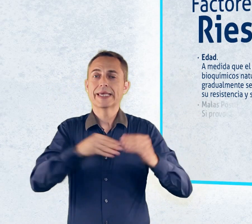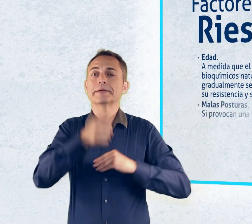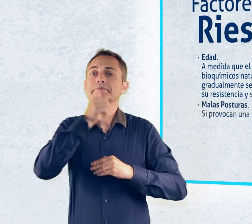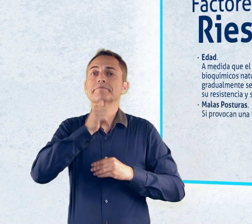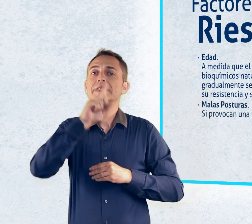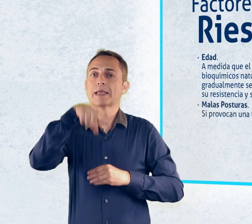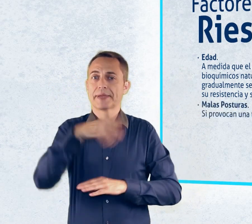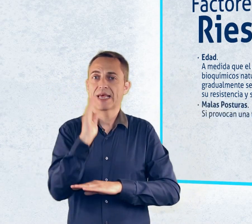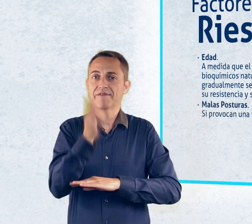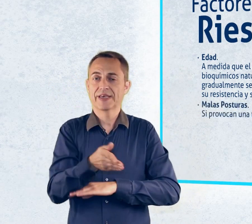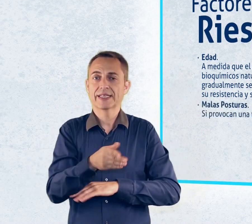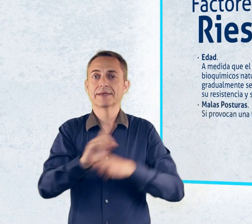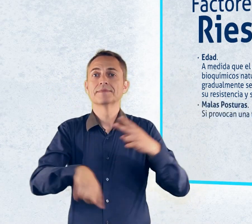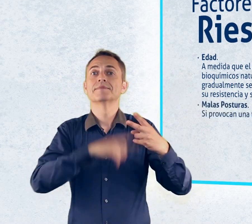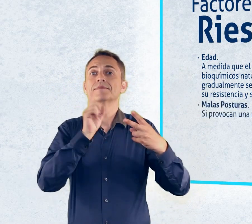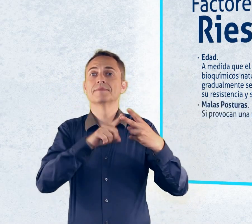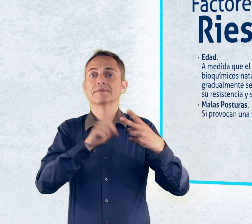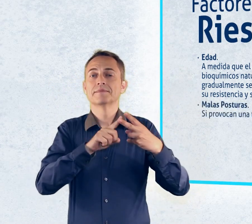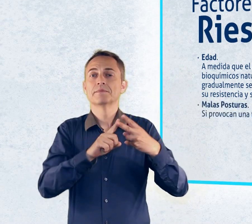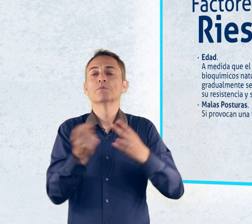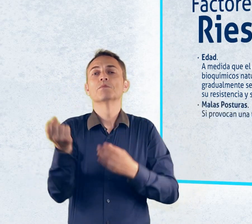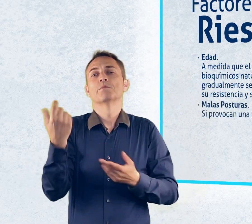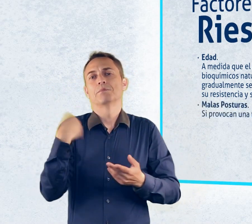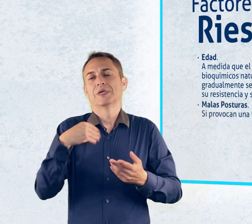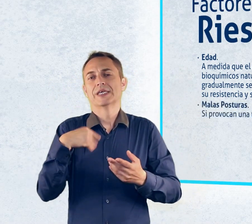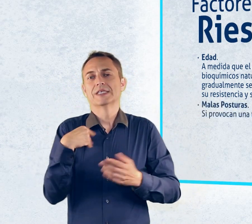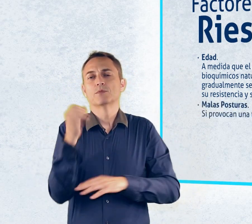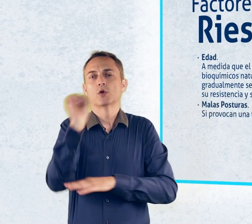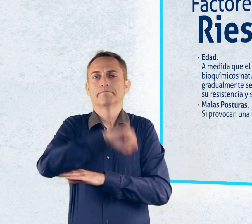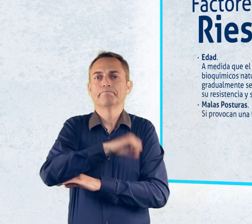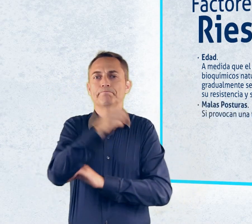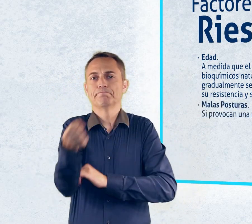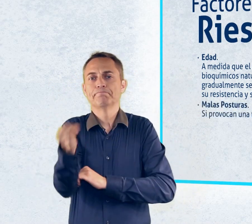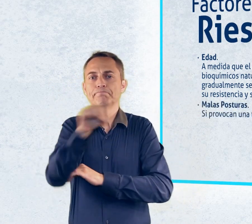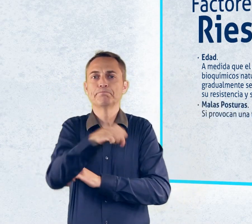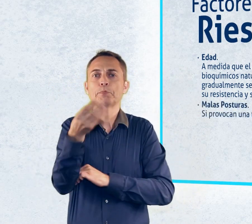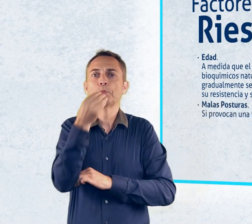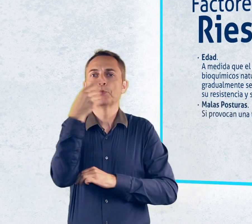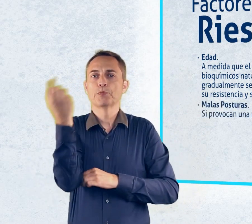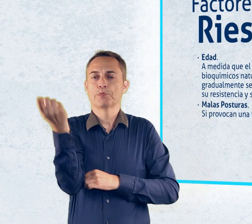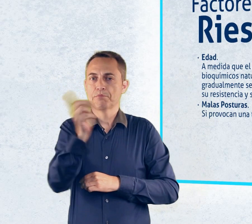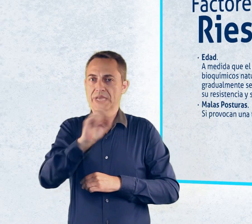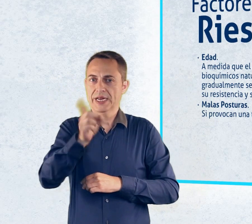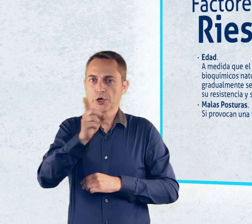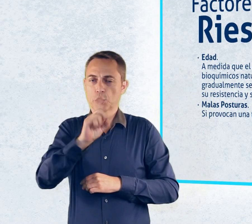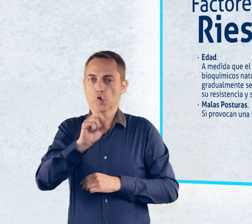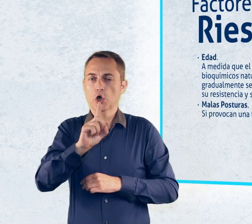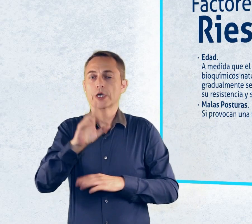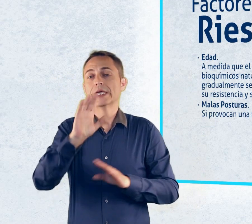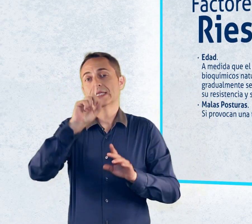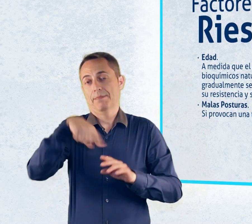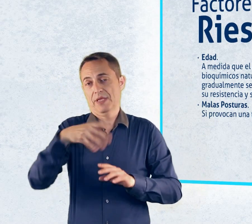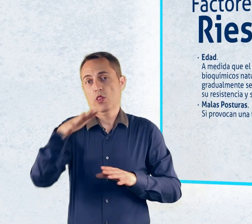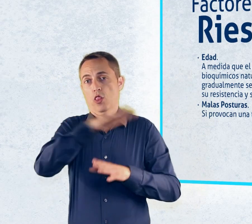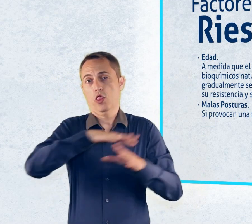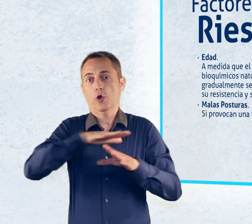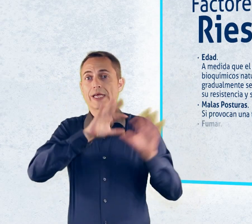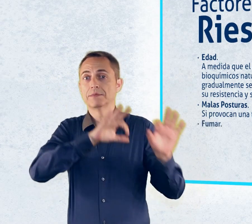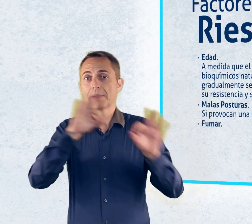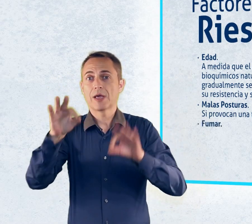Las malas posturas, pues provocan una tensión adicional sobre la columna en aquellas zonas en las que no está preparado para ello. El